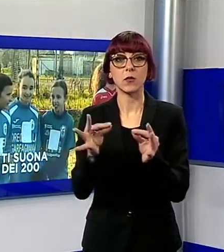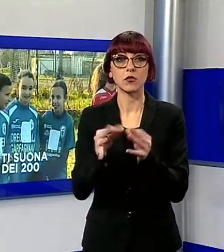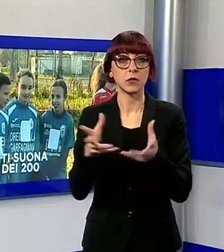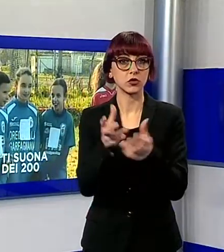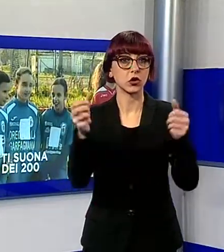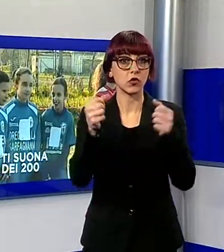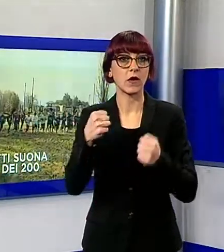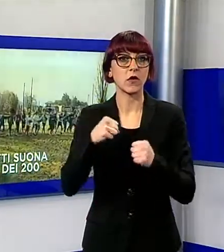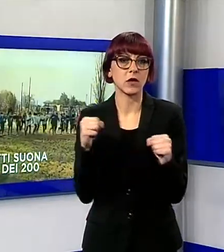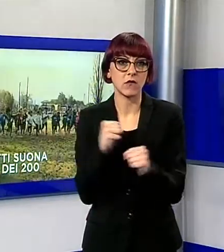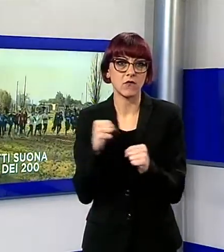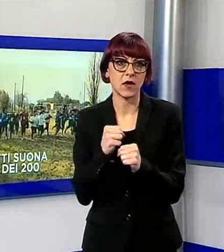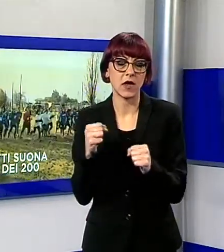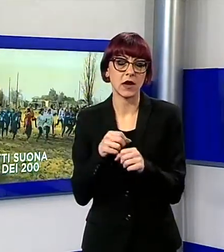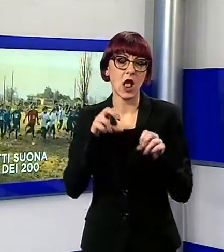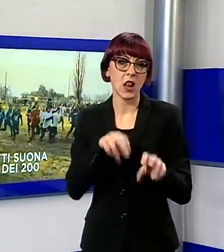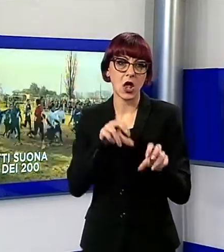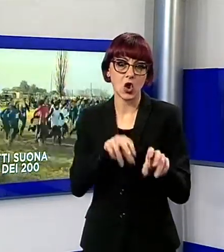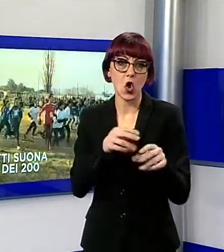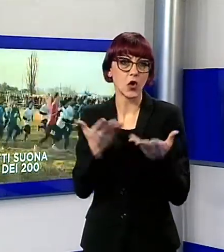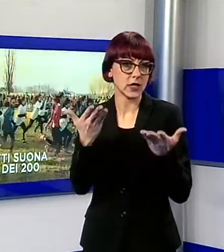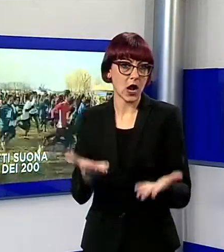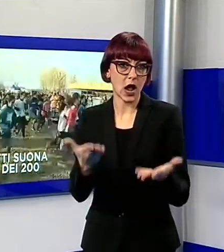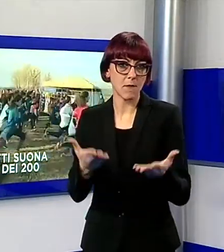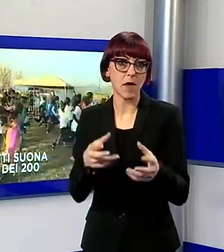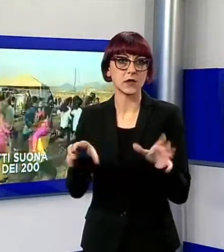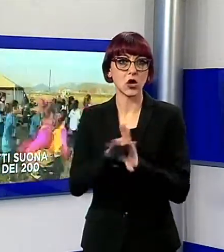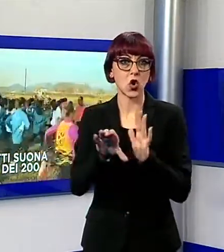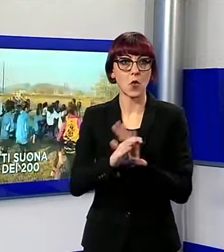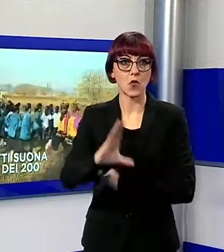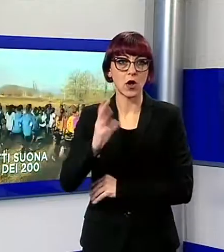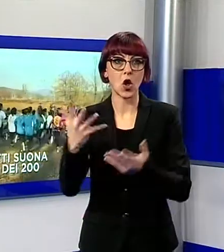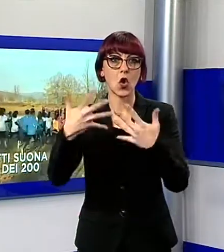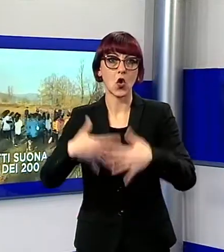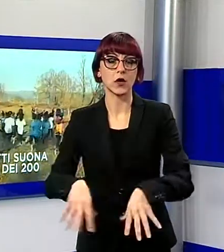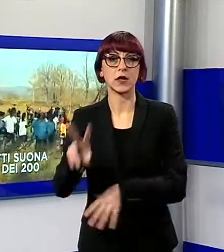di Corsa Campestre Comune di Capannori, organizzato dalla Virtus Cassa di Risparmio di Lucca.